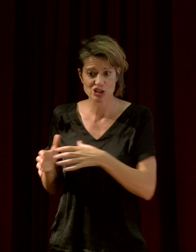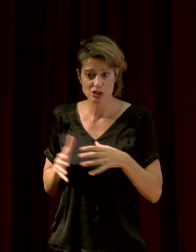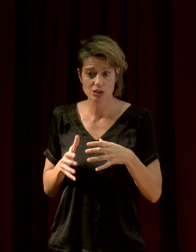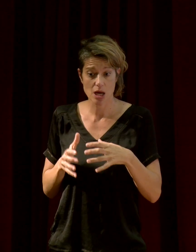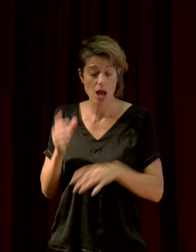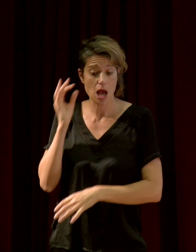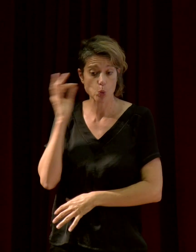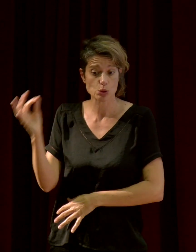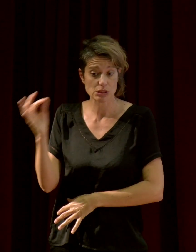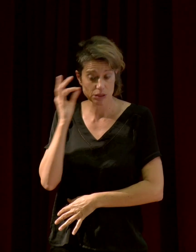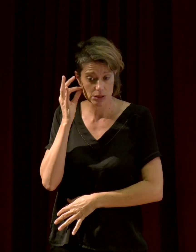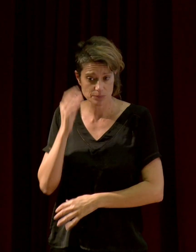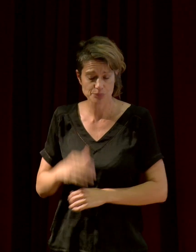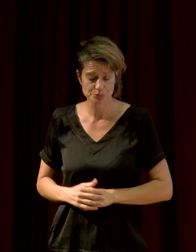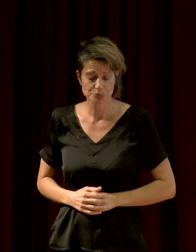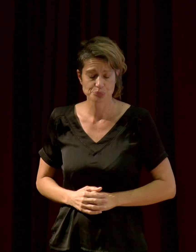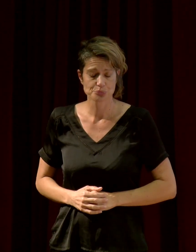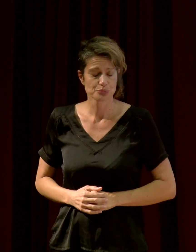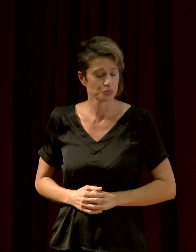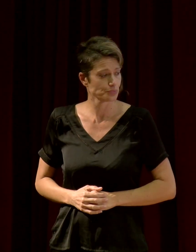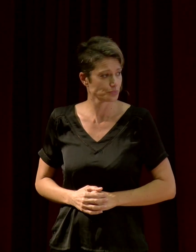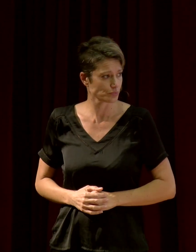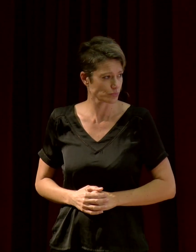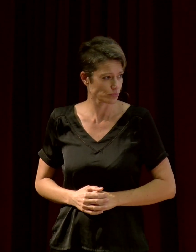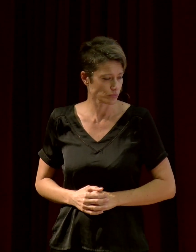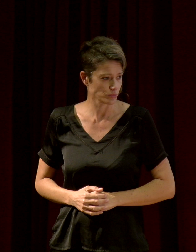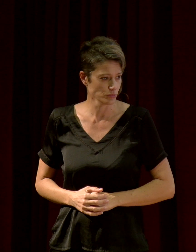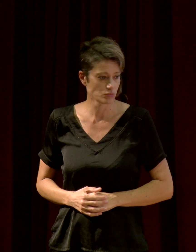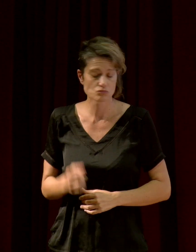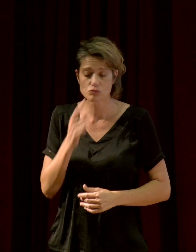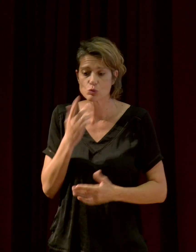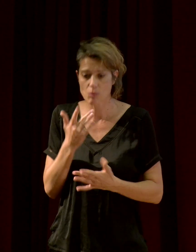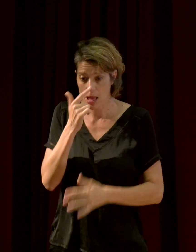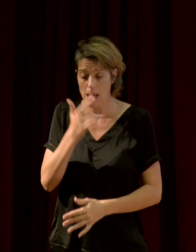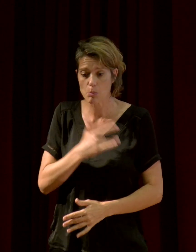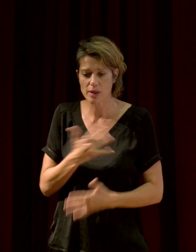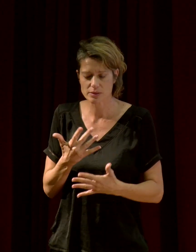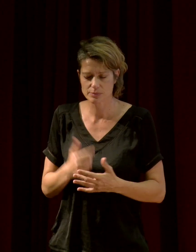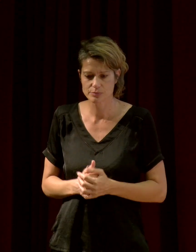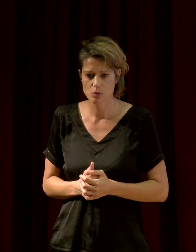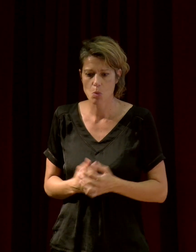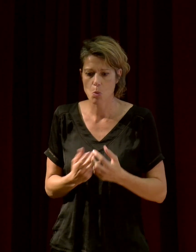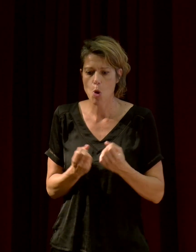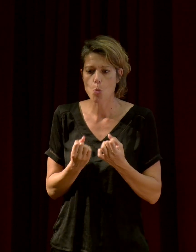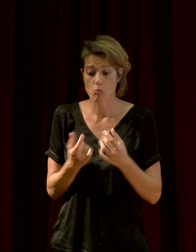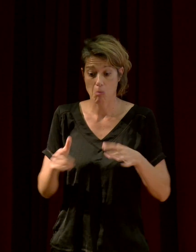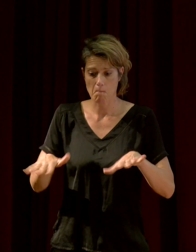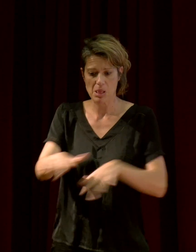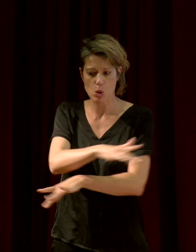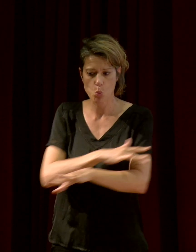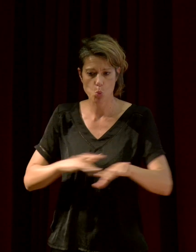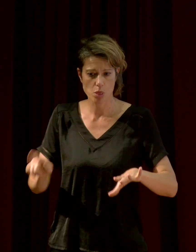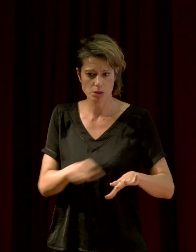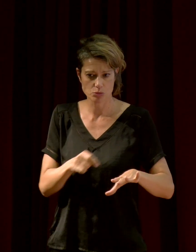Américain musicien et puis après, acousticien. Et donc, l'hypothèse,'est que quand il y a beaucoup d'espèces, dans un milieu